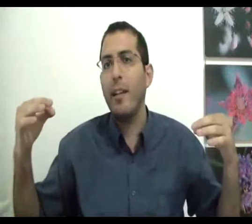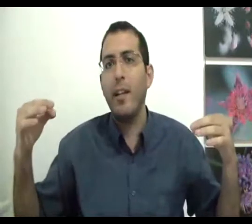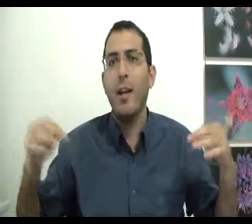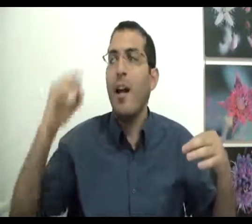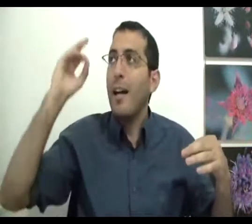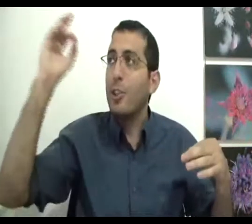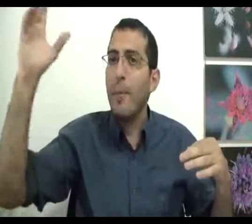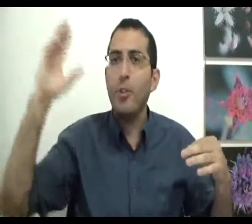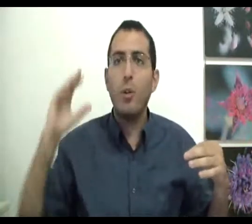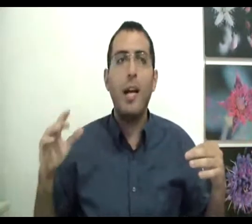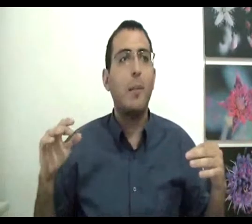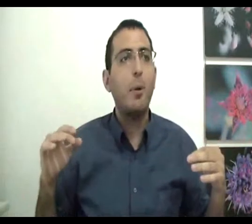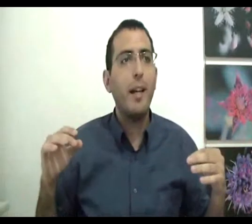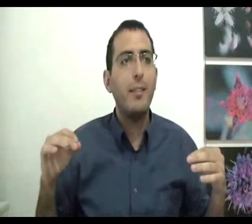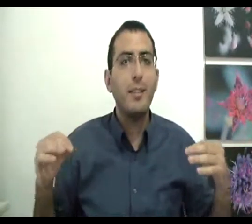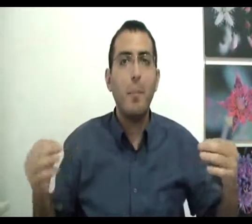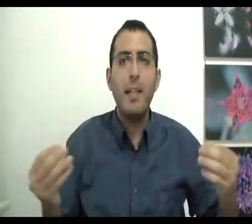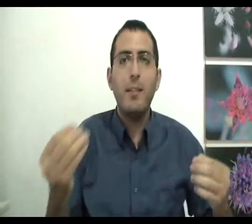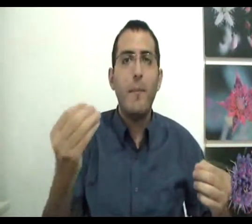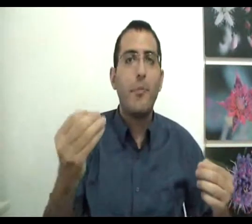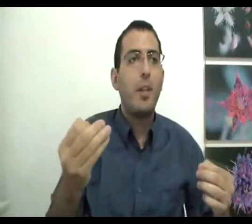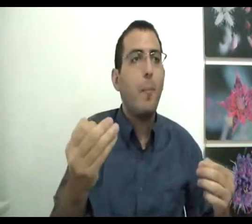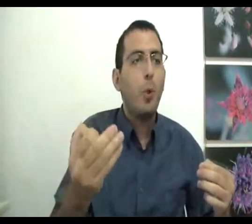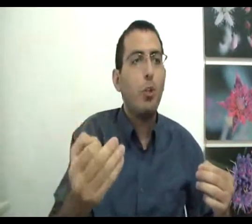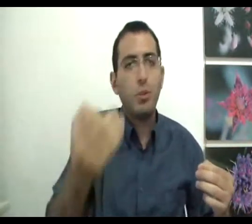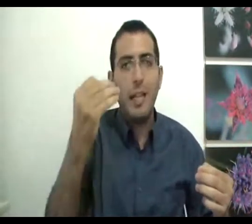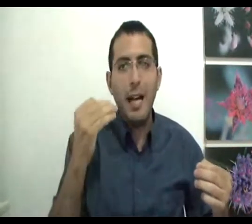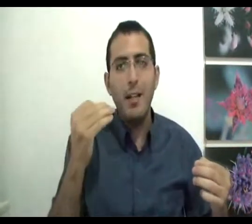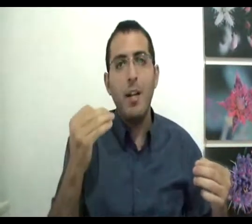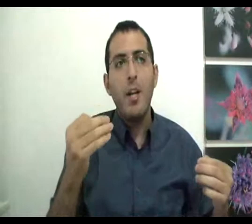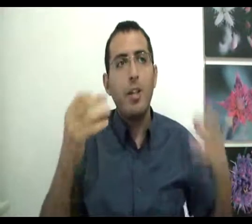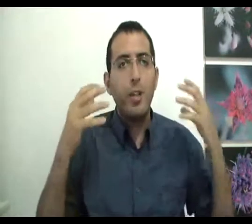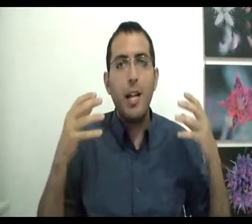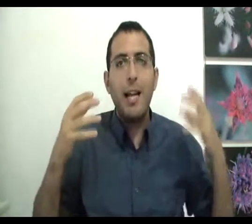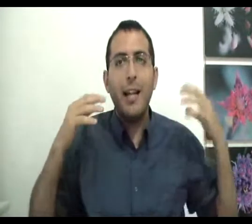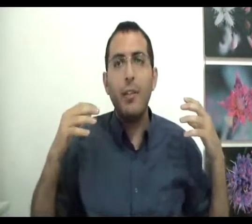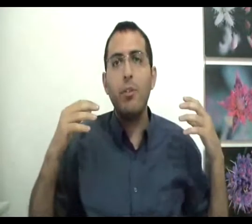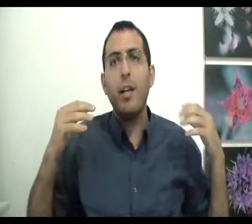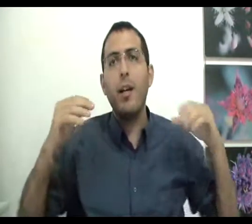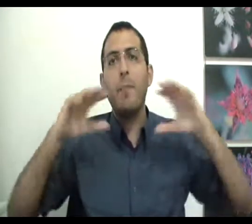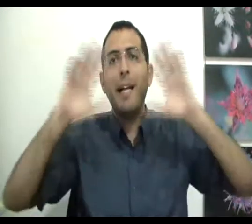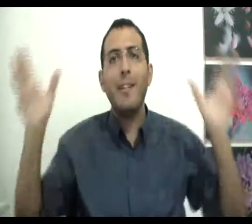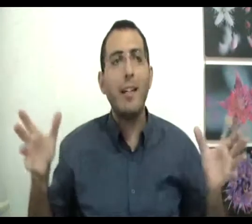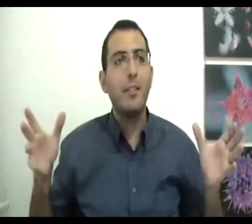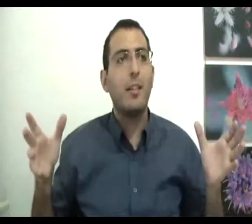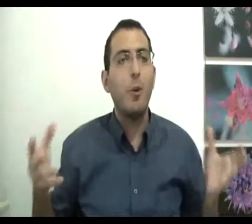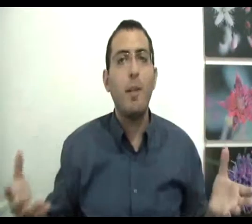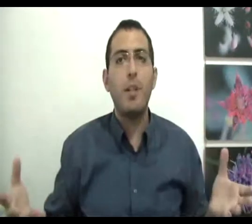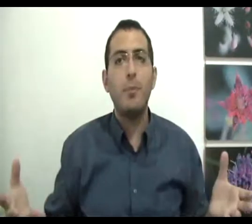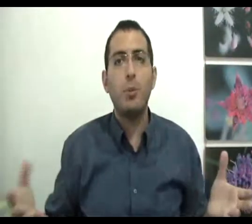השמש שזורחת הבוקר זה תמיד אמור להיות הוצאה של השאלה כללית יותר מהי תכלית קיומה של המציאות